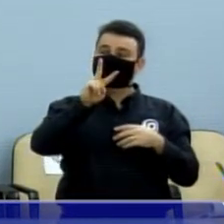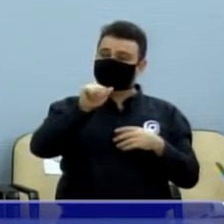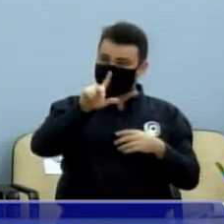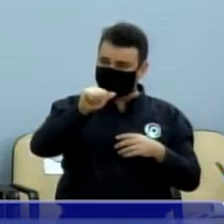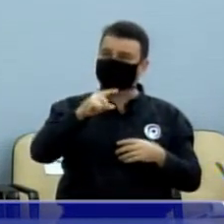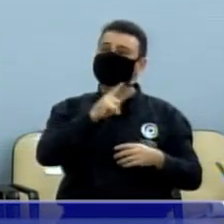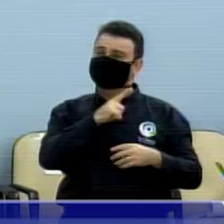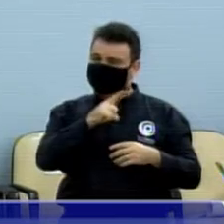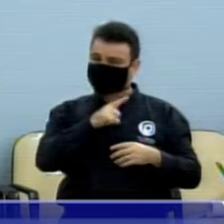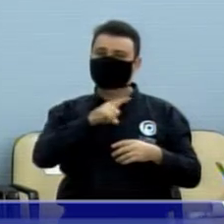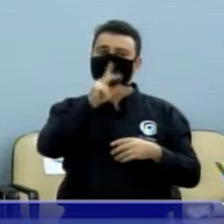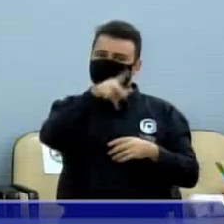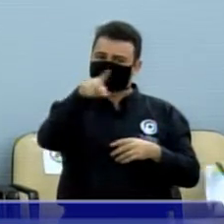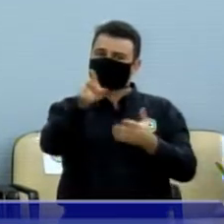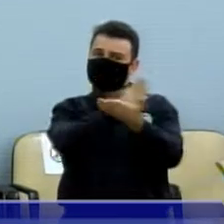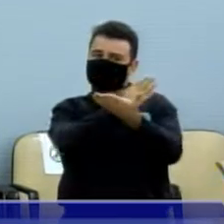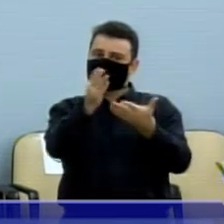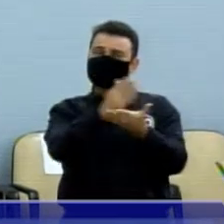professores,